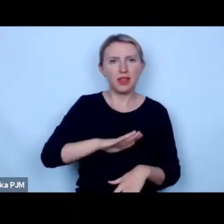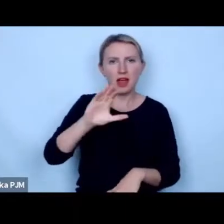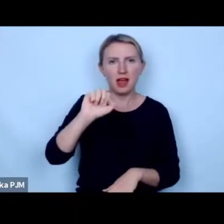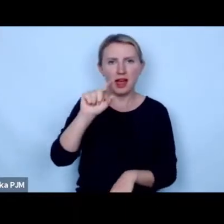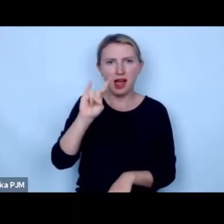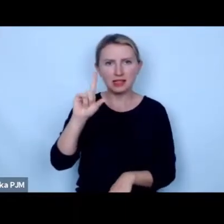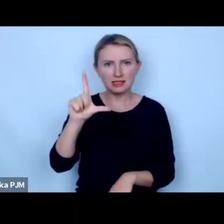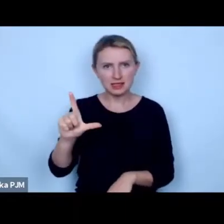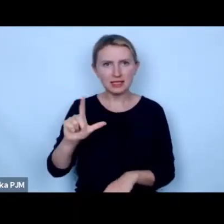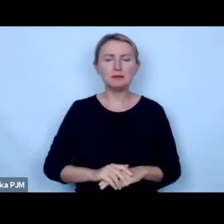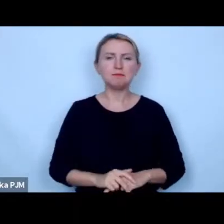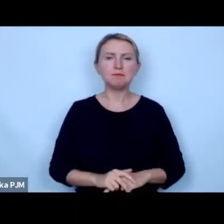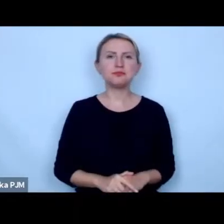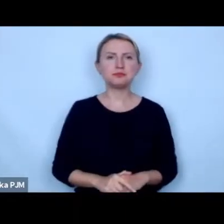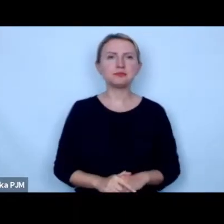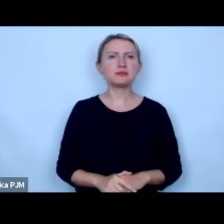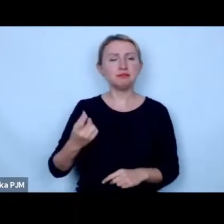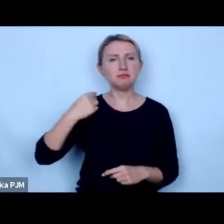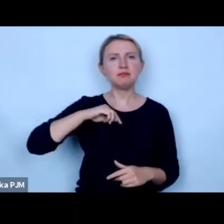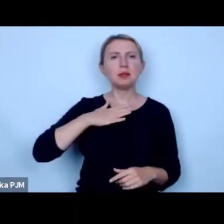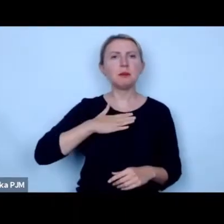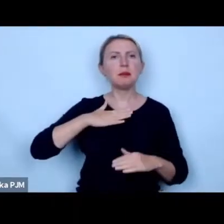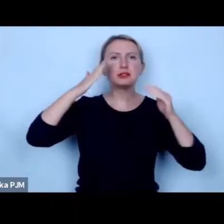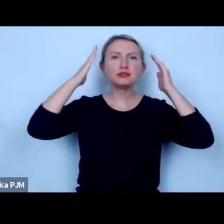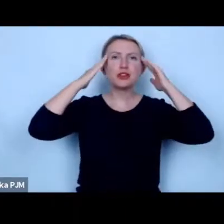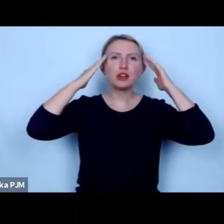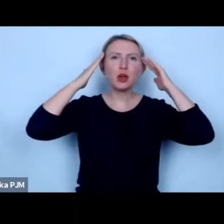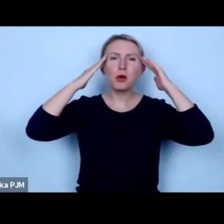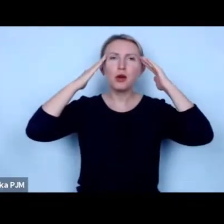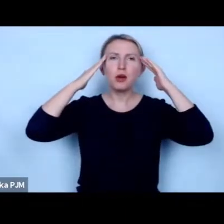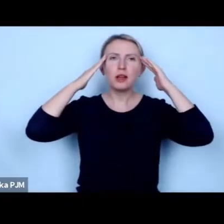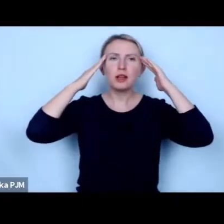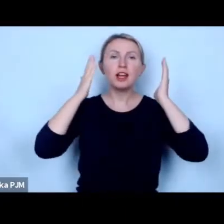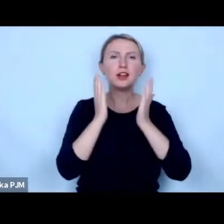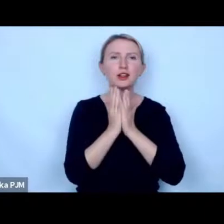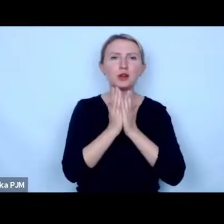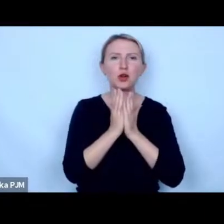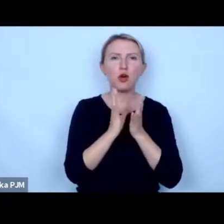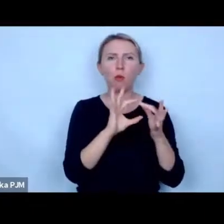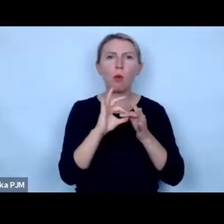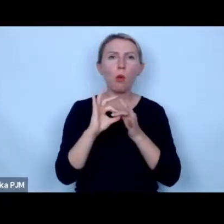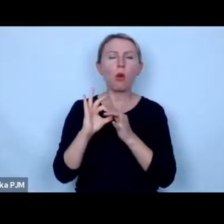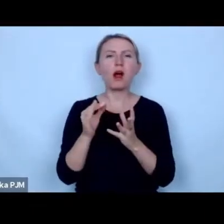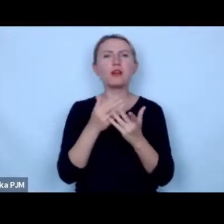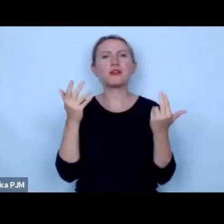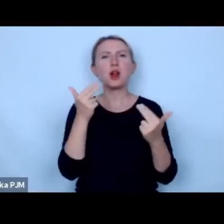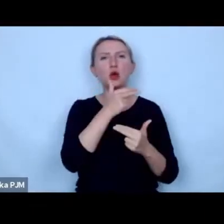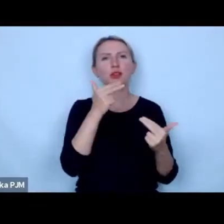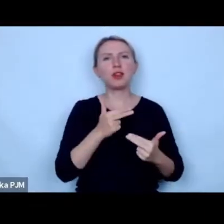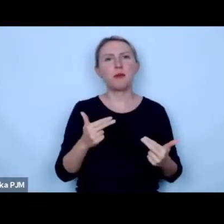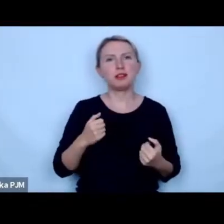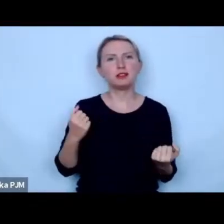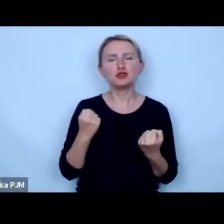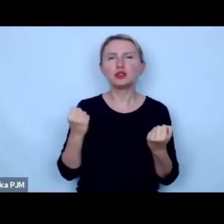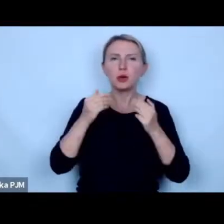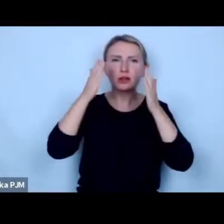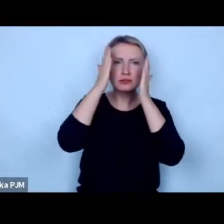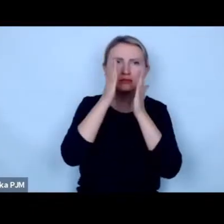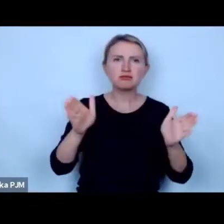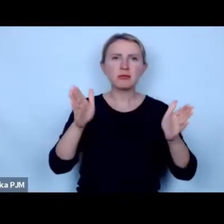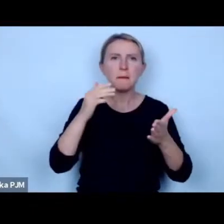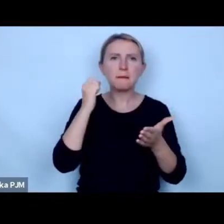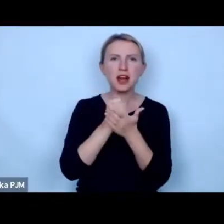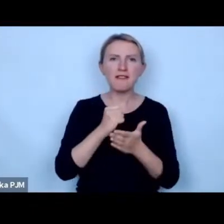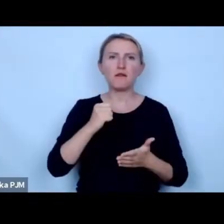mamy świadomość że tylko skoordynowane i wielomotkowe działania na płaszczyźnie szeroko pojętych praw